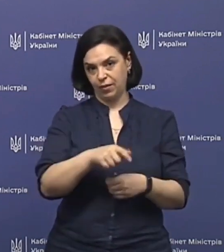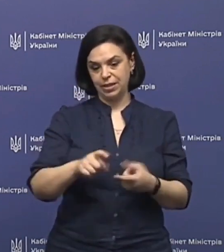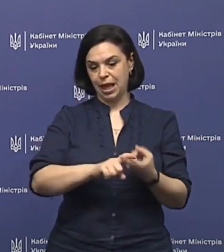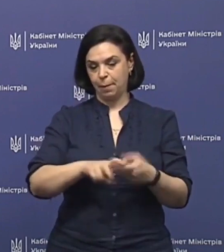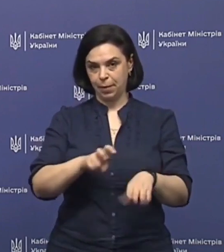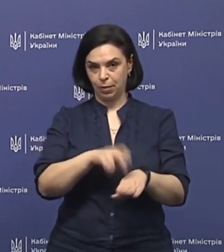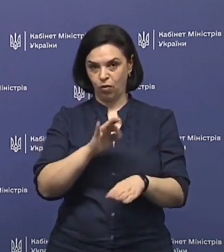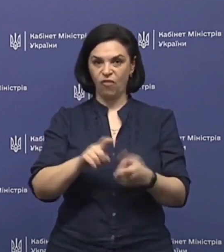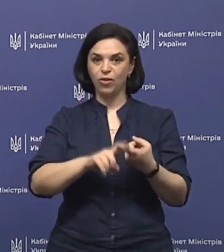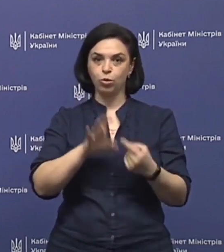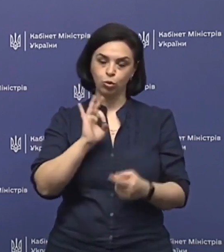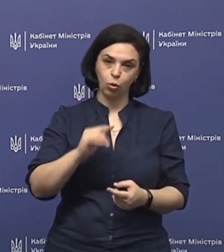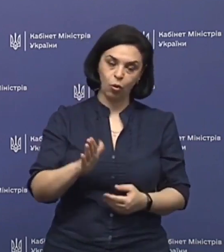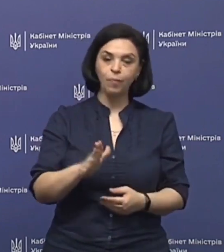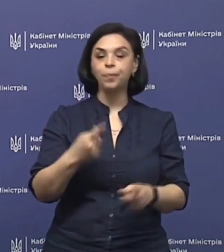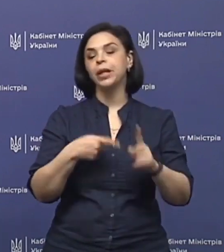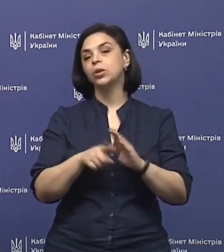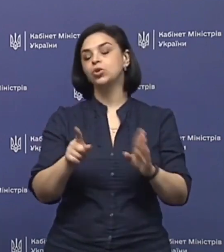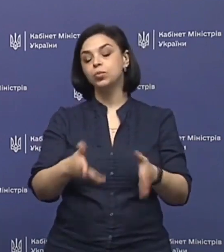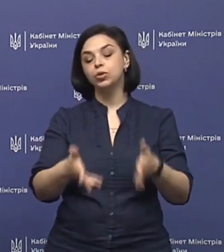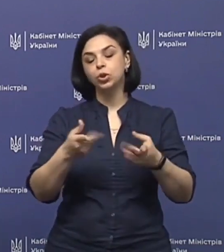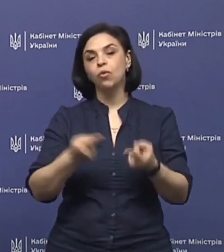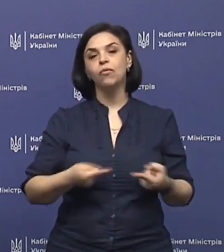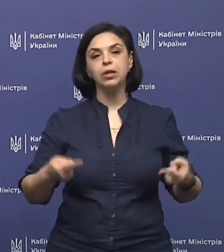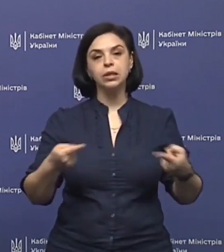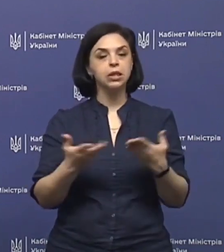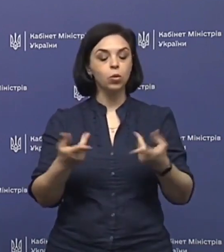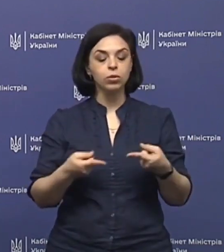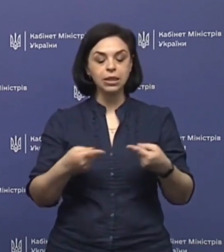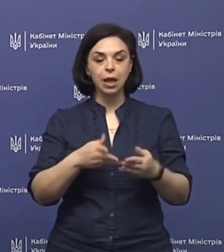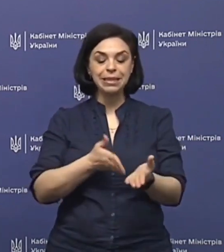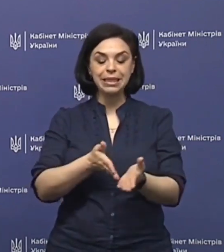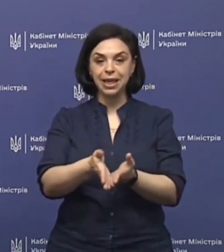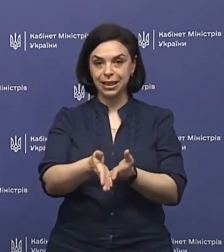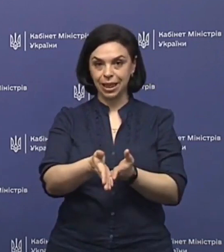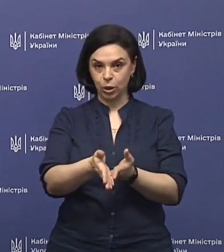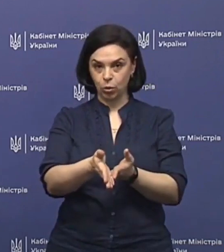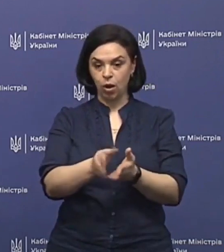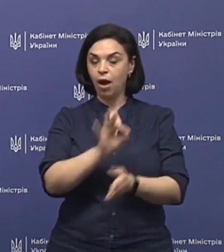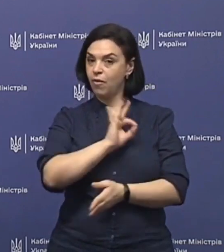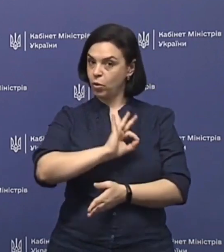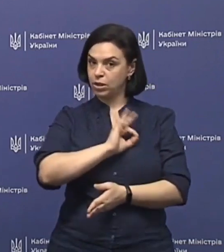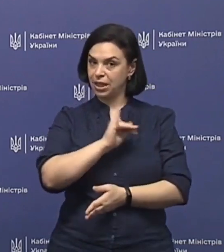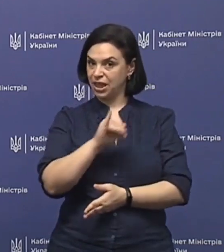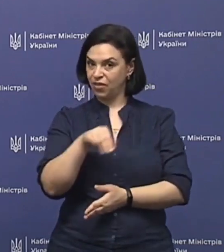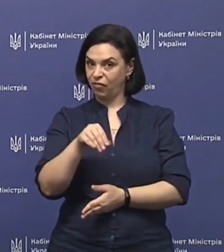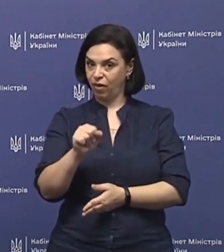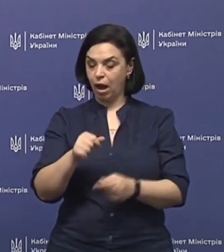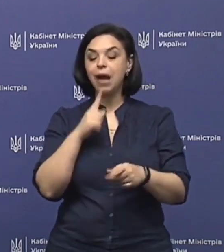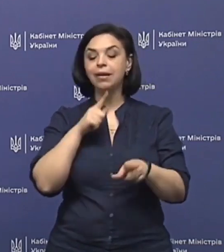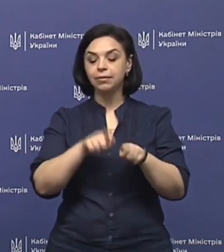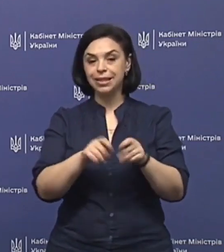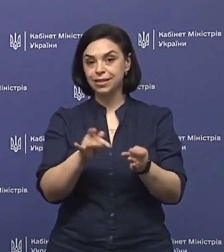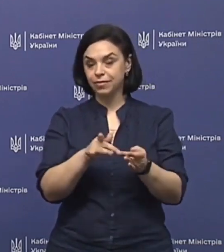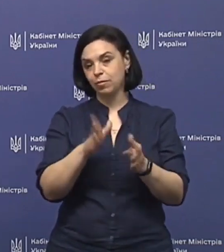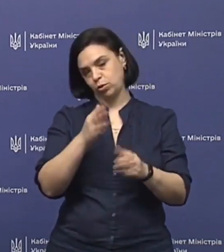епідеміологів, вірусологів, для того, щоб чітко визначити, яку саме стратегію при використанні ІФА-тестів ми будемо